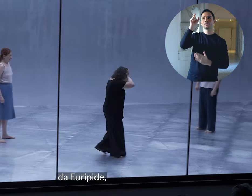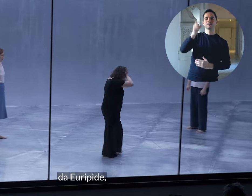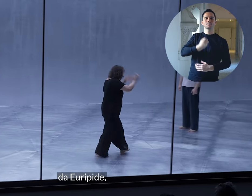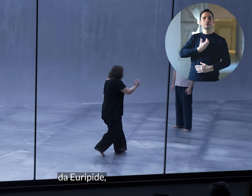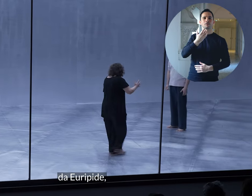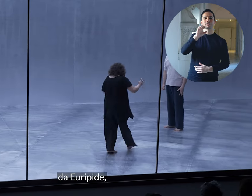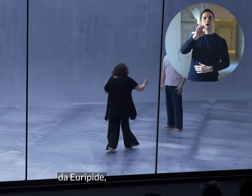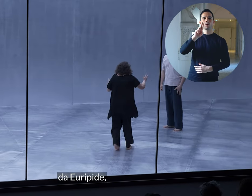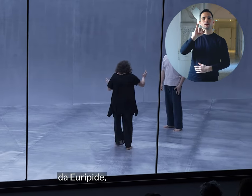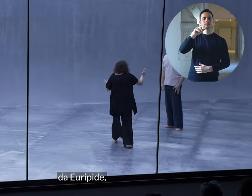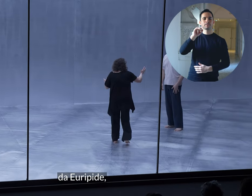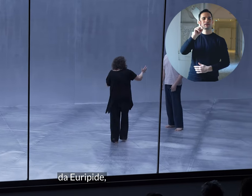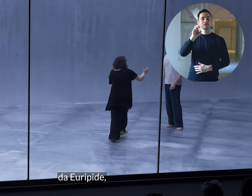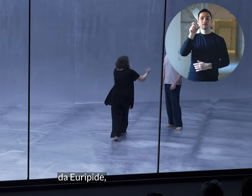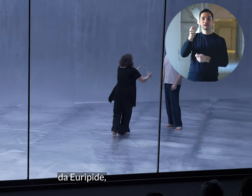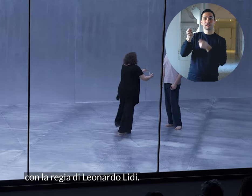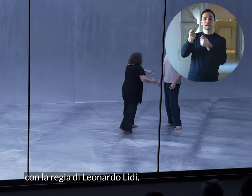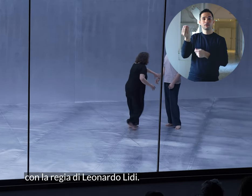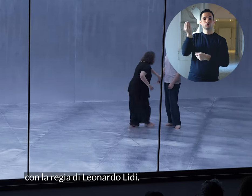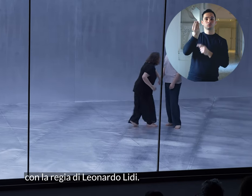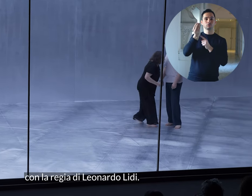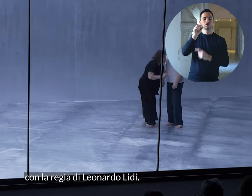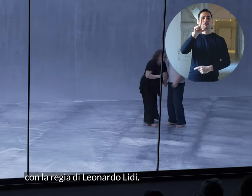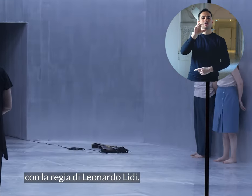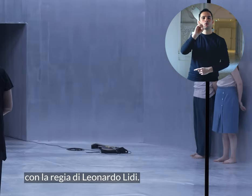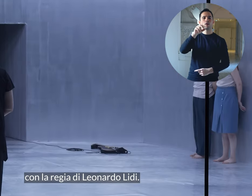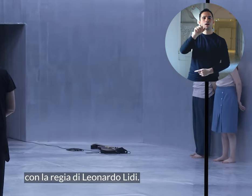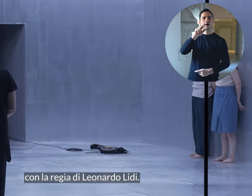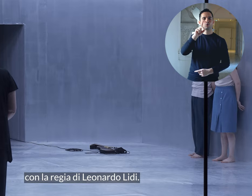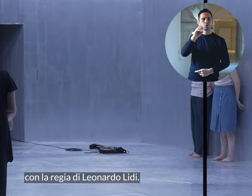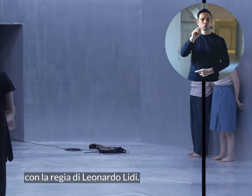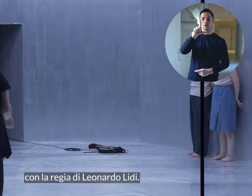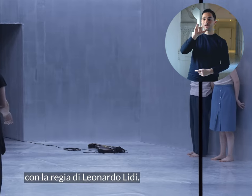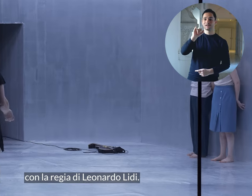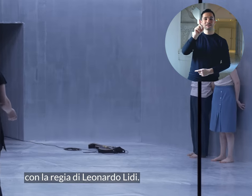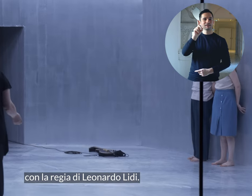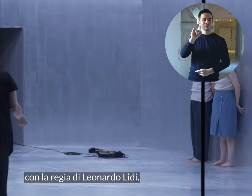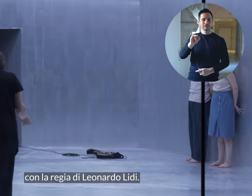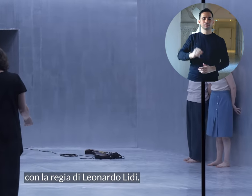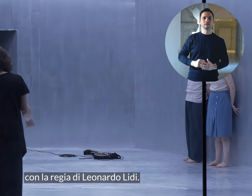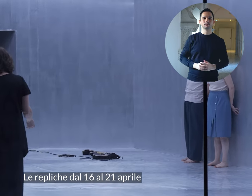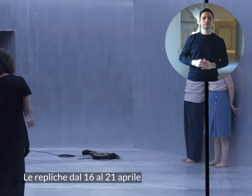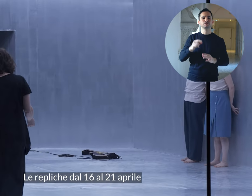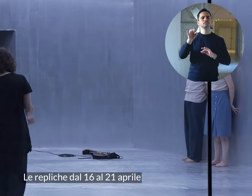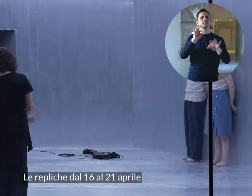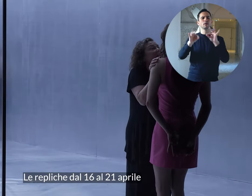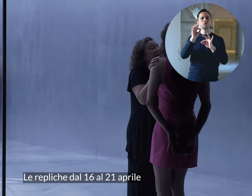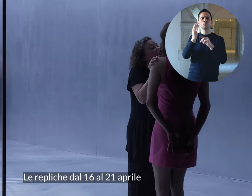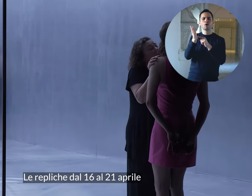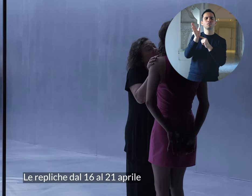da Euripide, con la regia di Leonardo Lidi. Le repliche